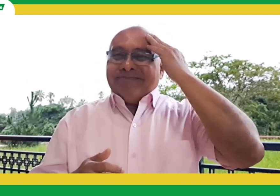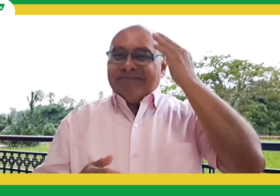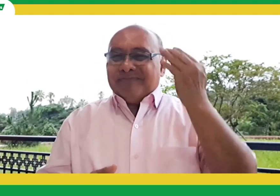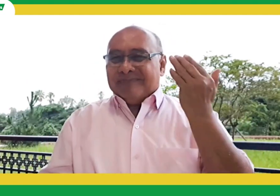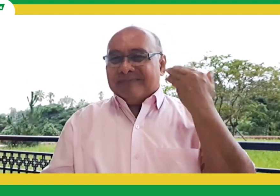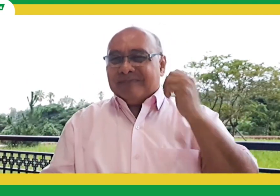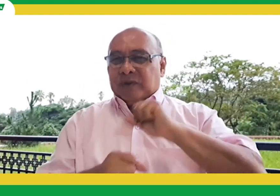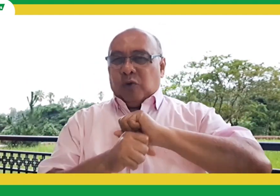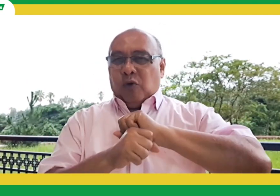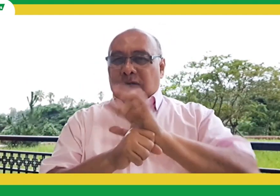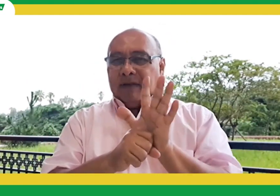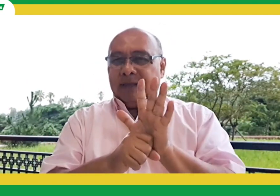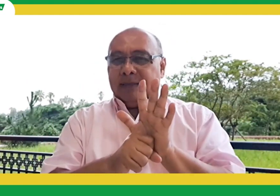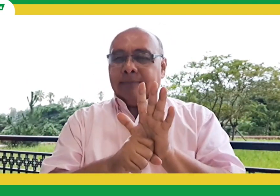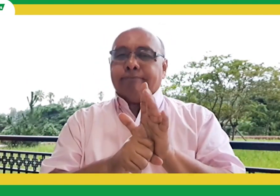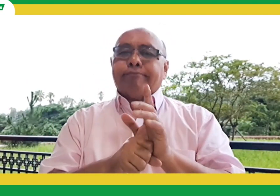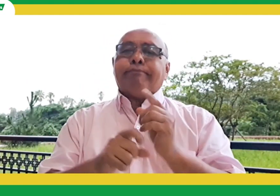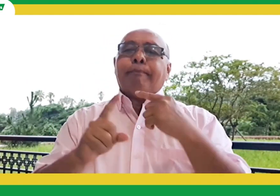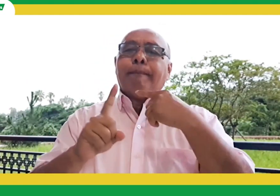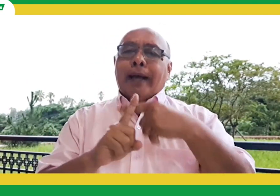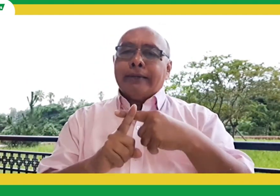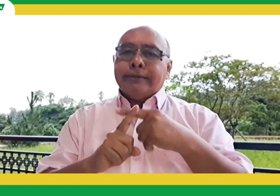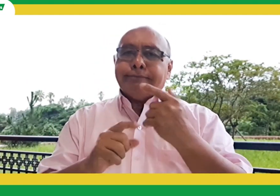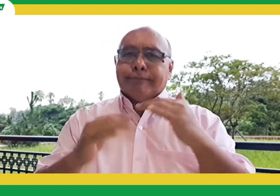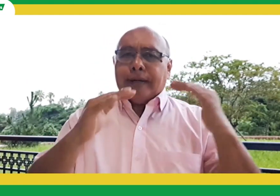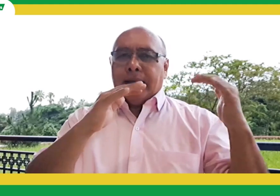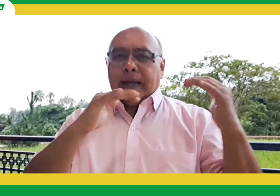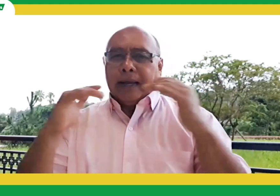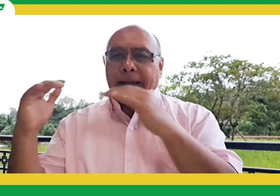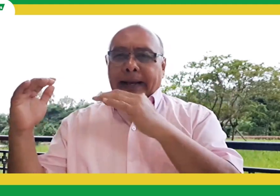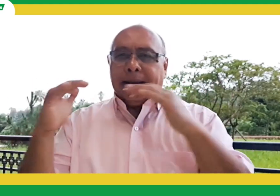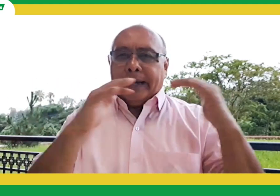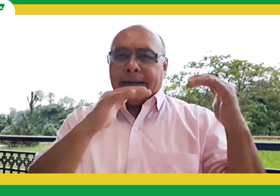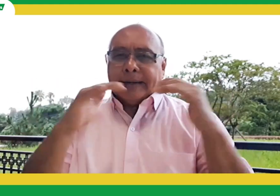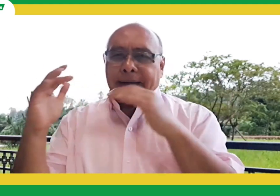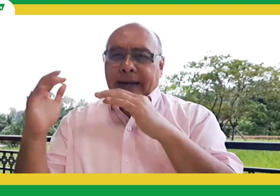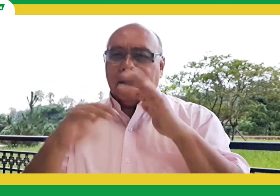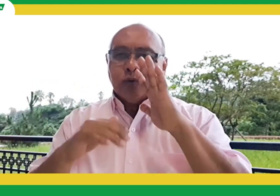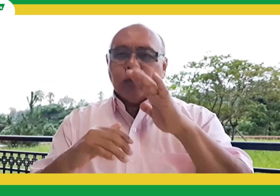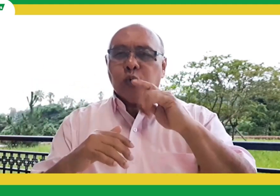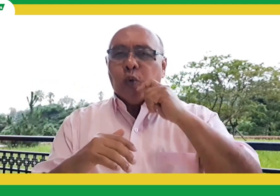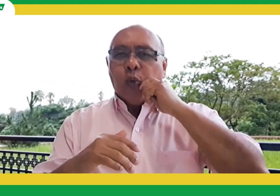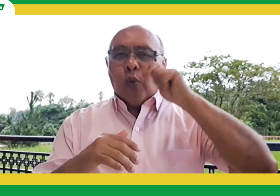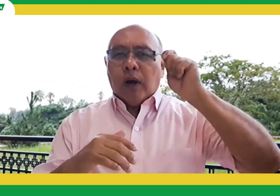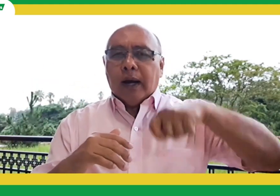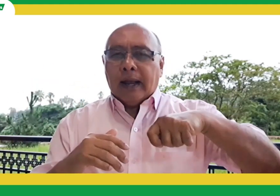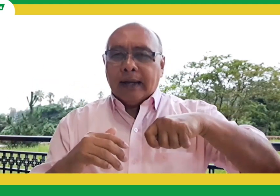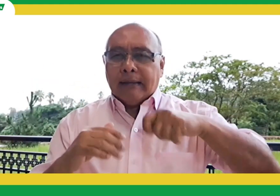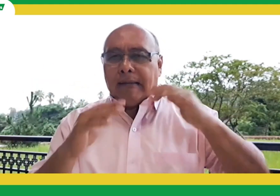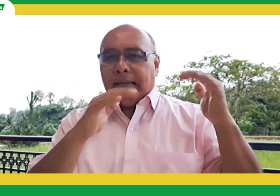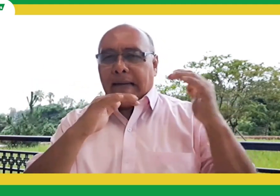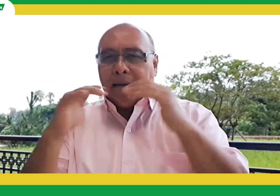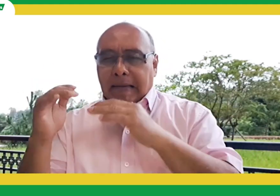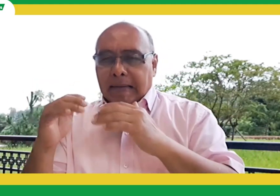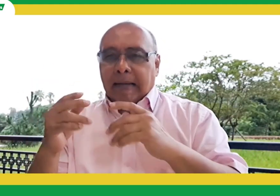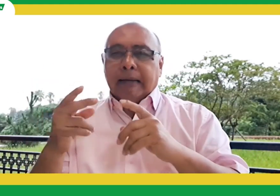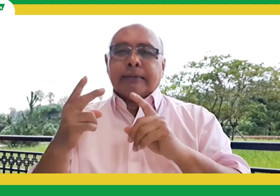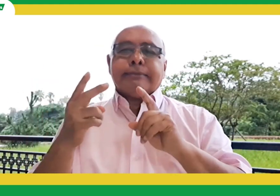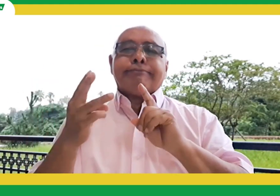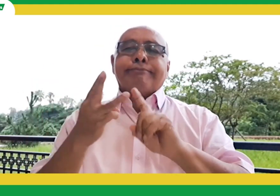además la guerra en Ucrania, o diferentes contextos como los vividos en algunos lugares